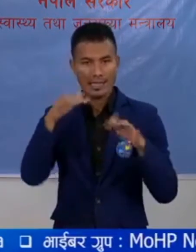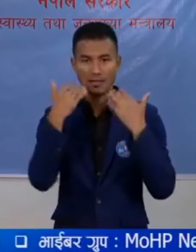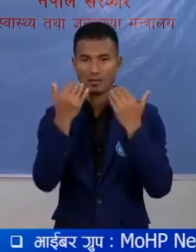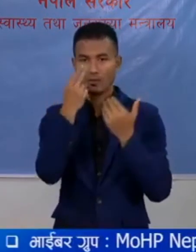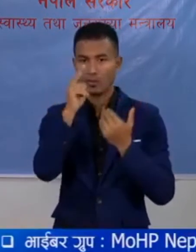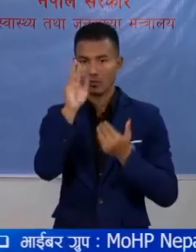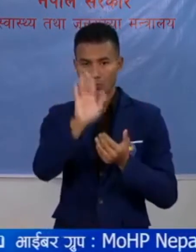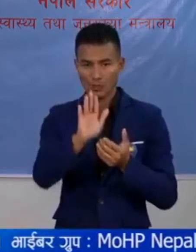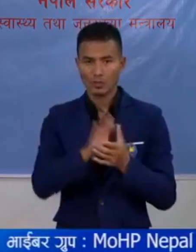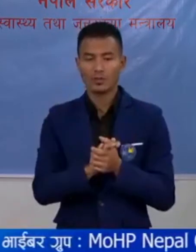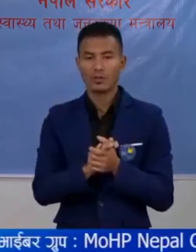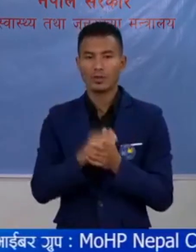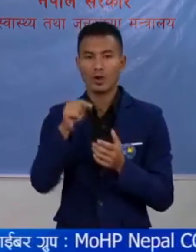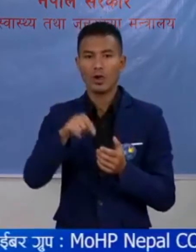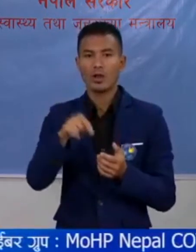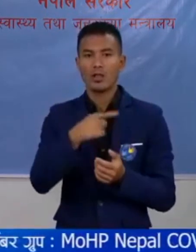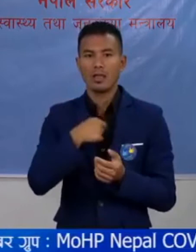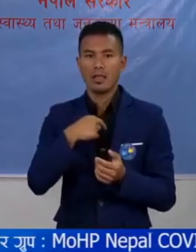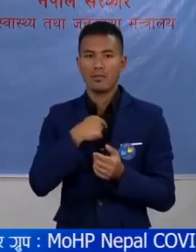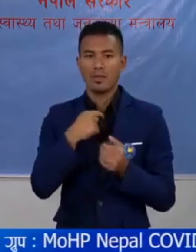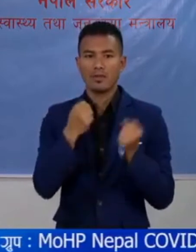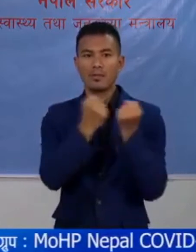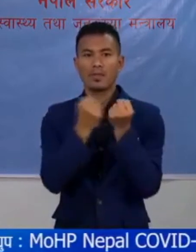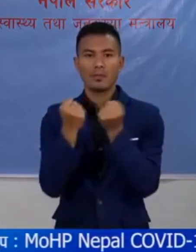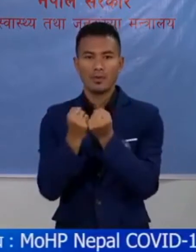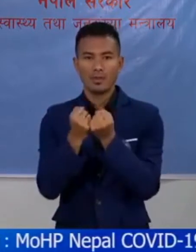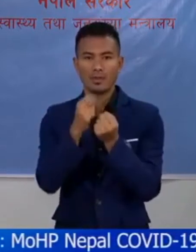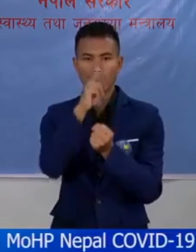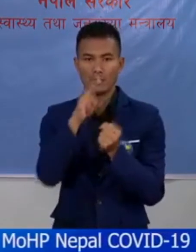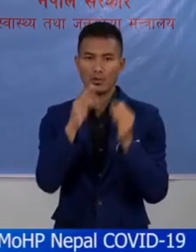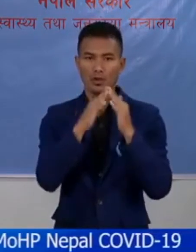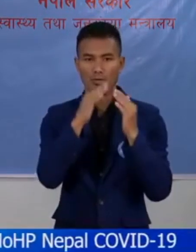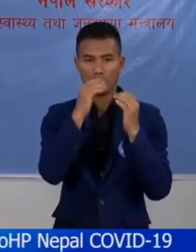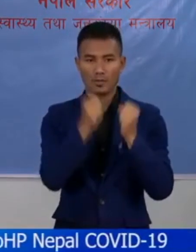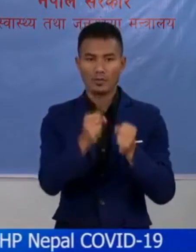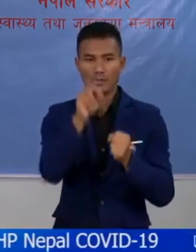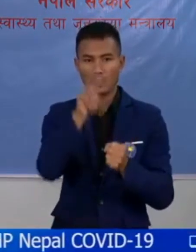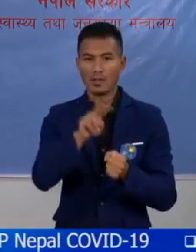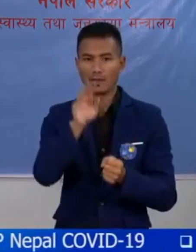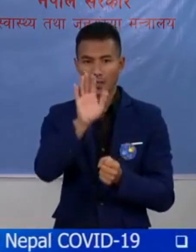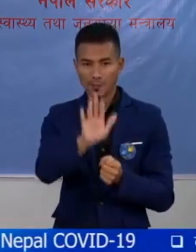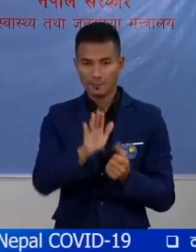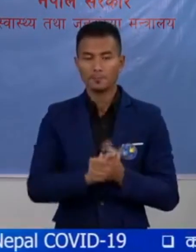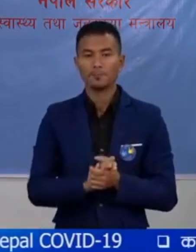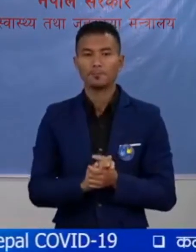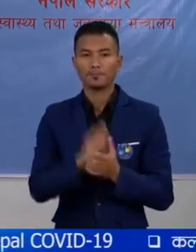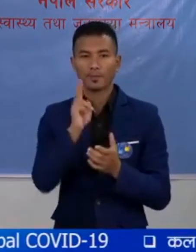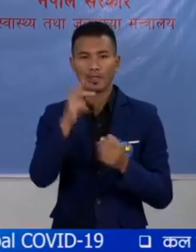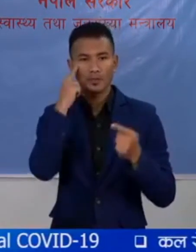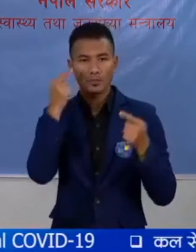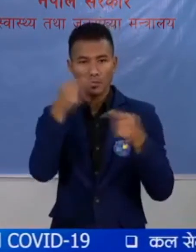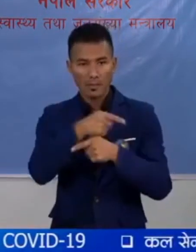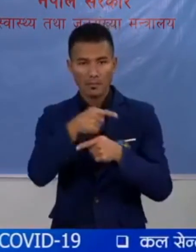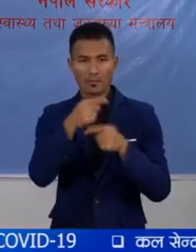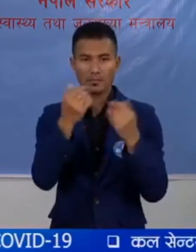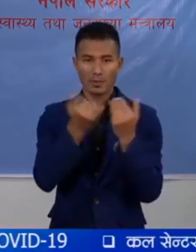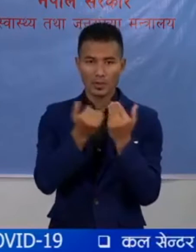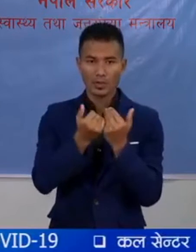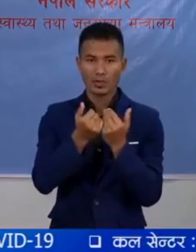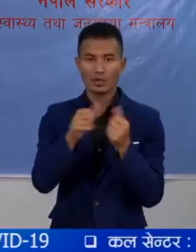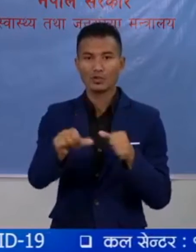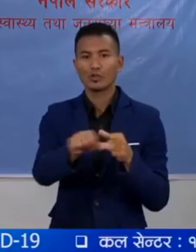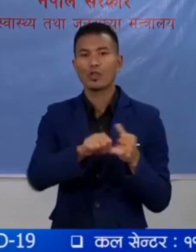आल हामें लोगडाउन और होम करेंटाइन को अवस्था मा छों एस तो ब्रह्म सिर्जना गरेर जन्तालाई